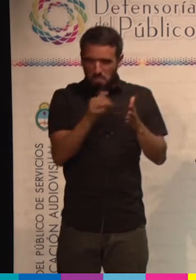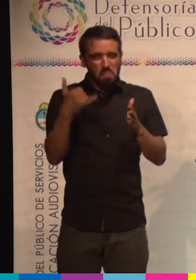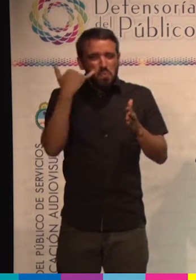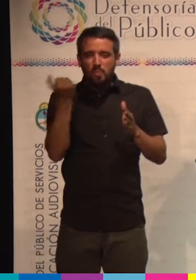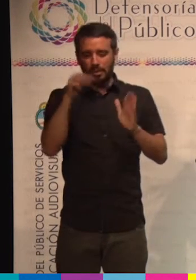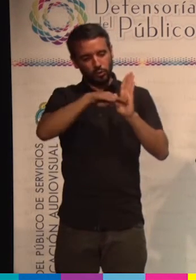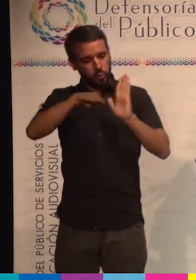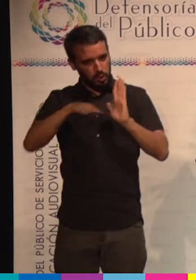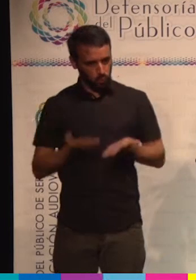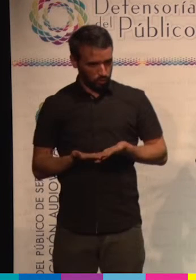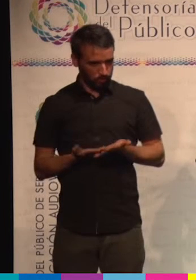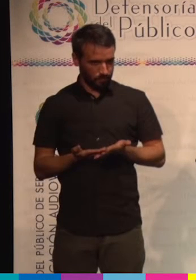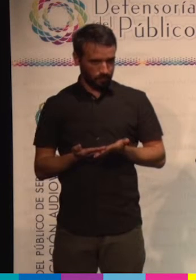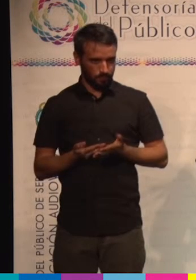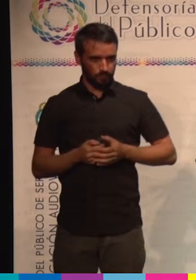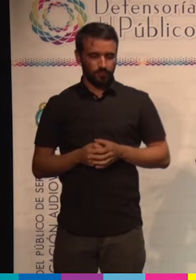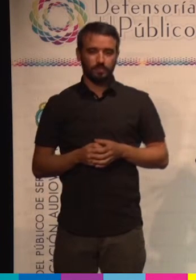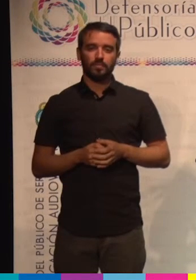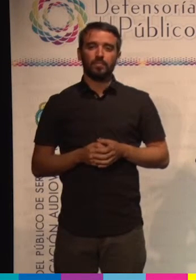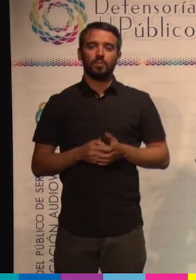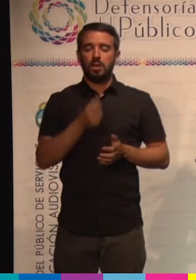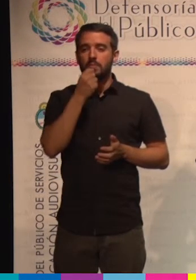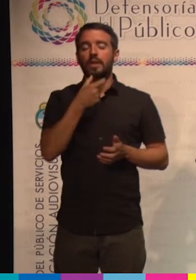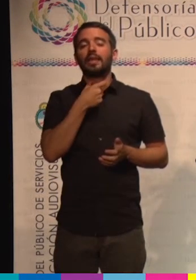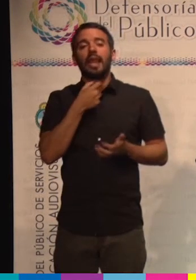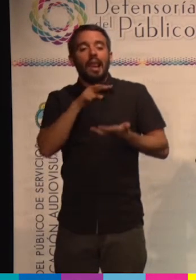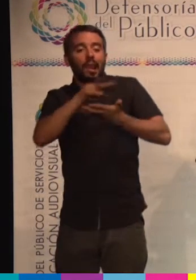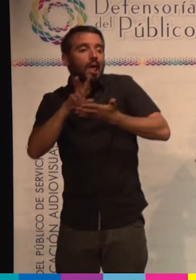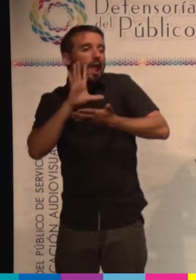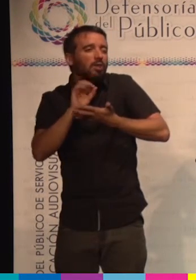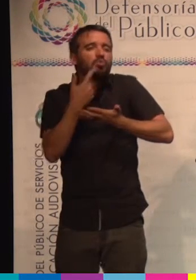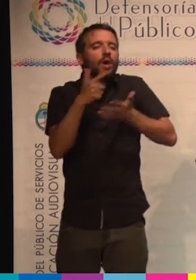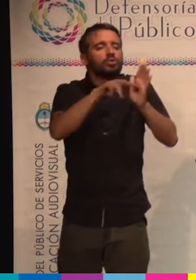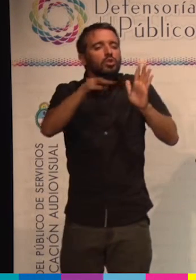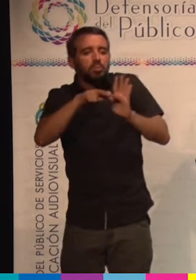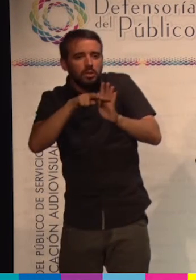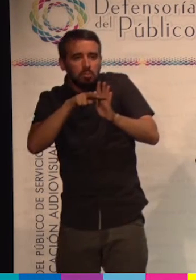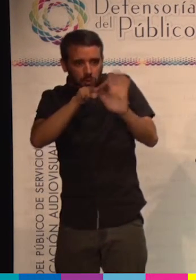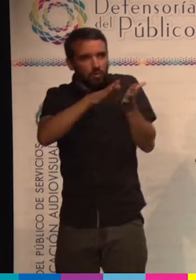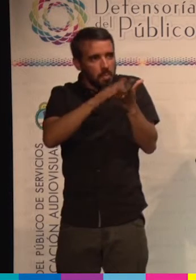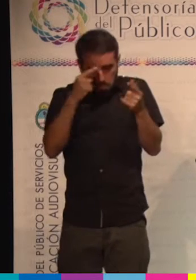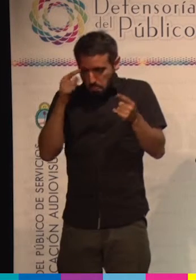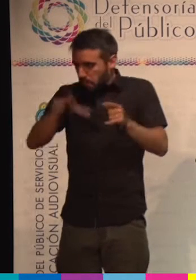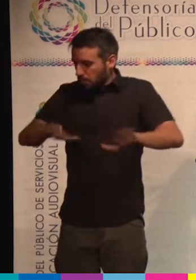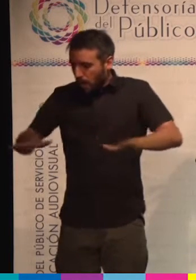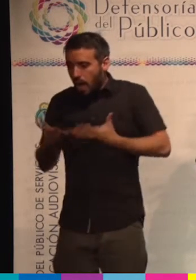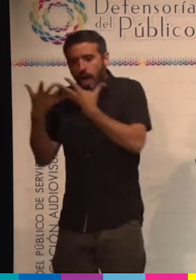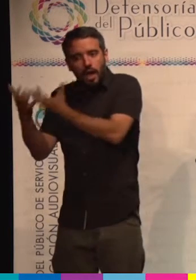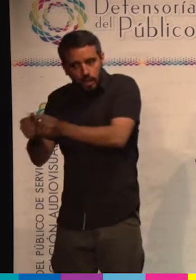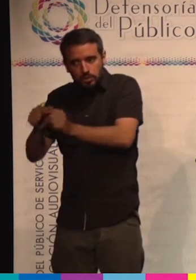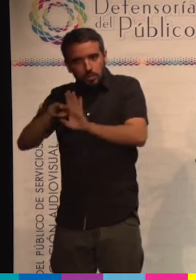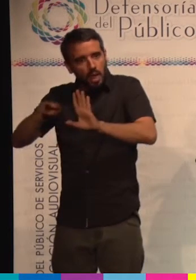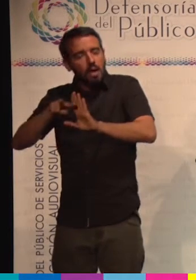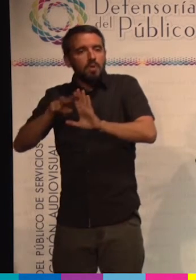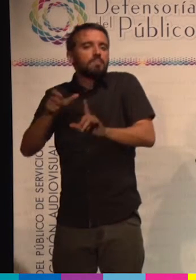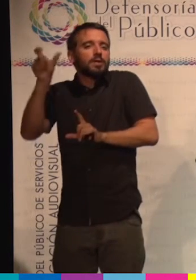cuando uno llega, cuando uno quiere ver algo y no hay subtítulos, los pibes que no saben leer bien, los que son medios lentos, están totalmente